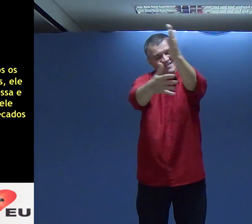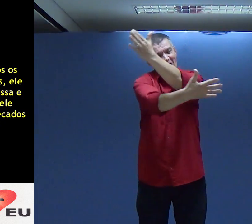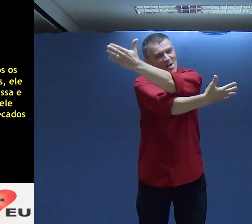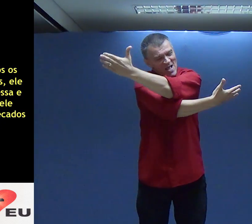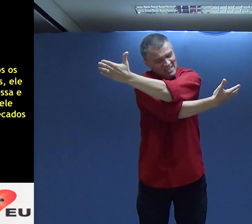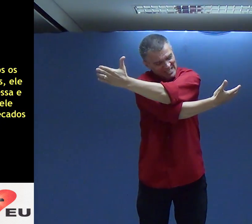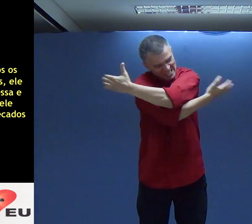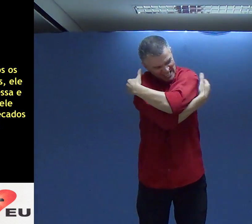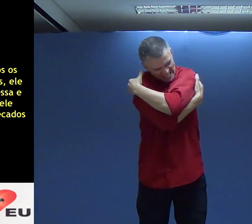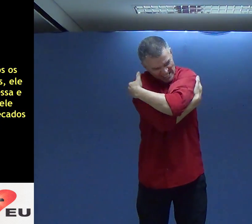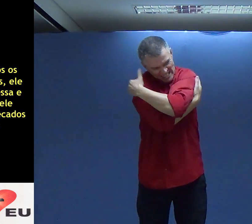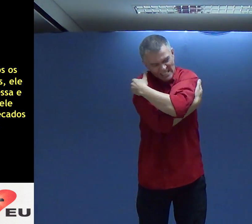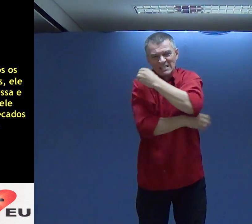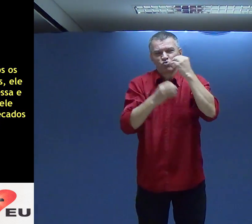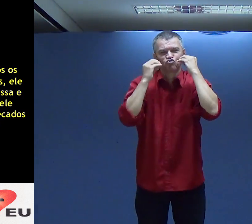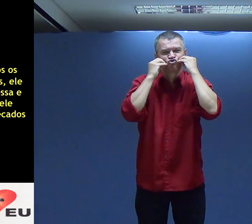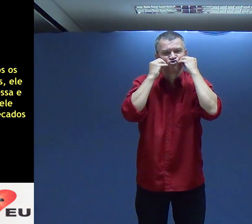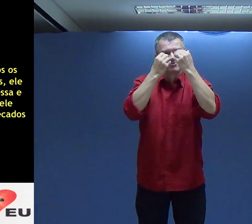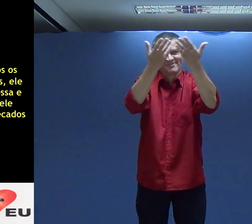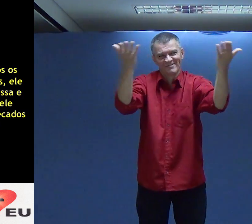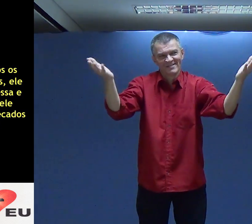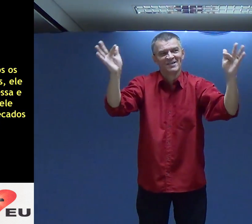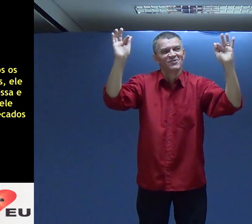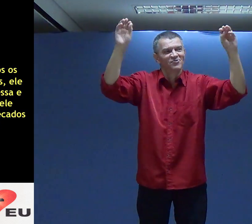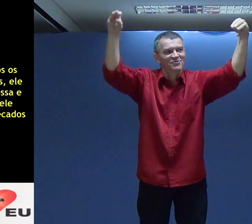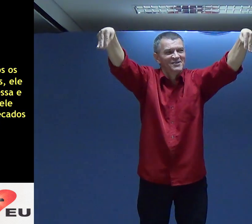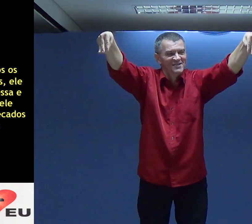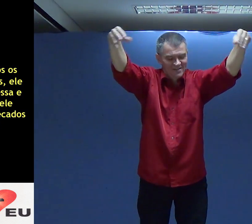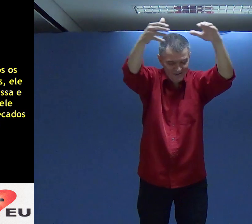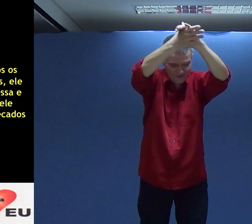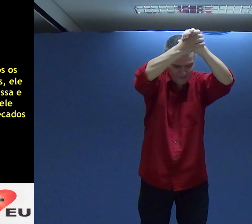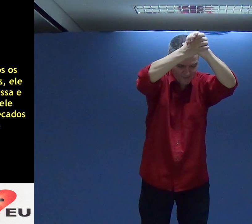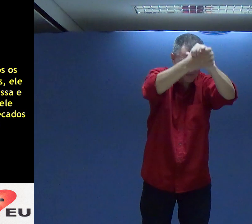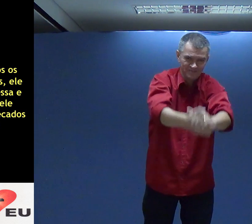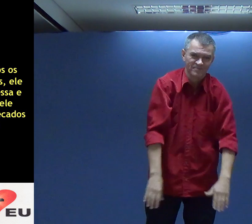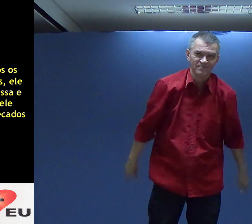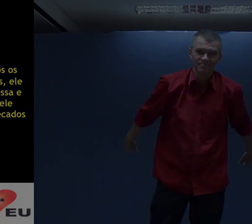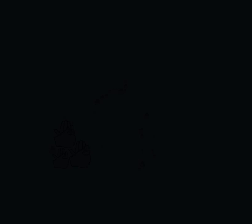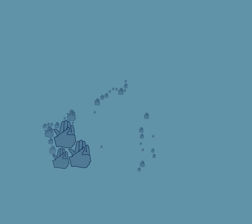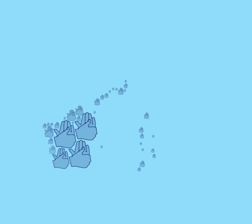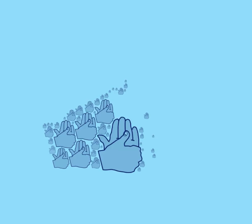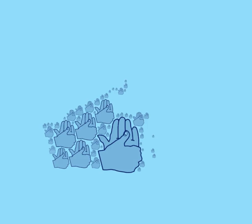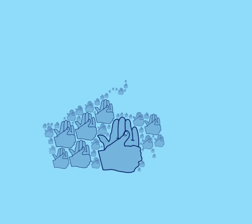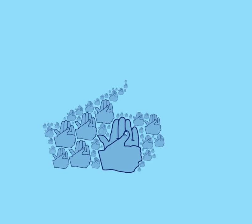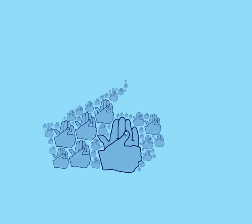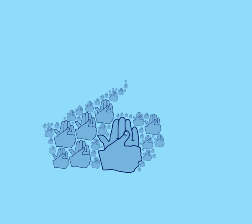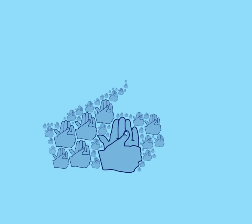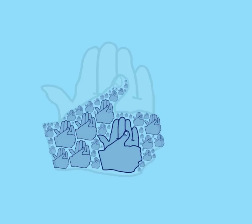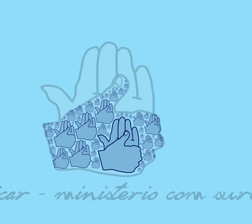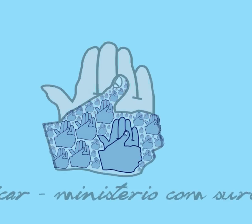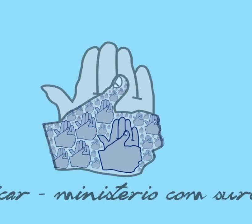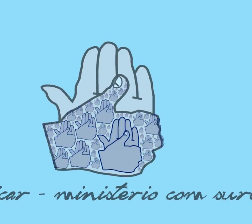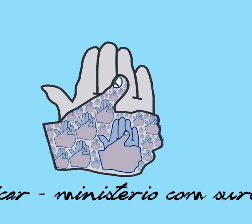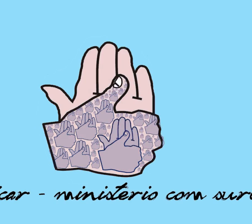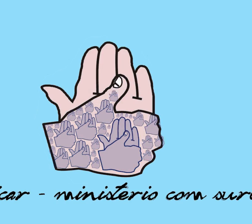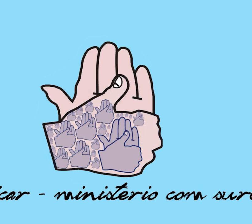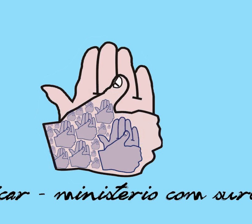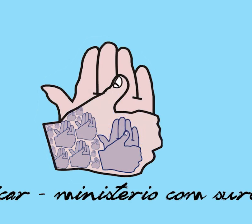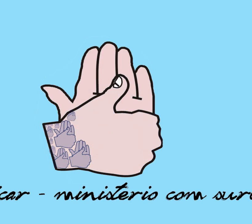Abençoe Um Super Um Um Um Beijo U Um Um Um Um бок meget Eu